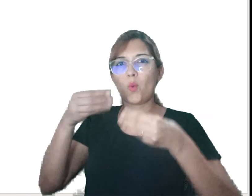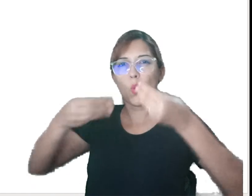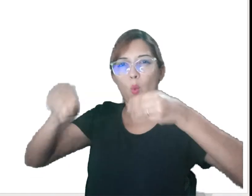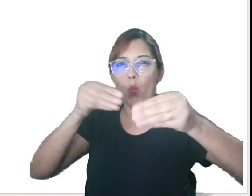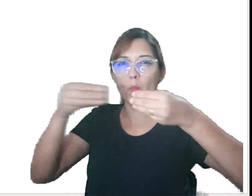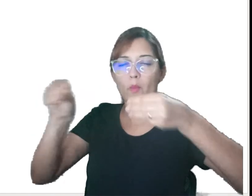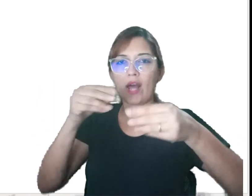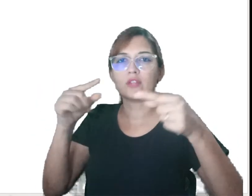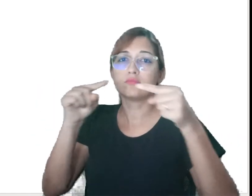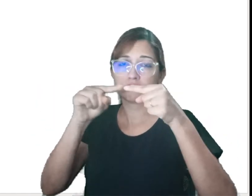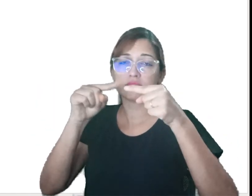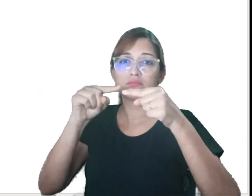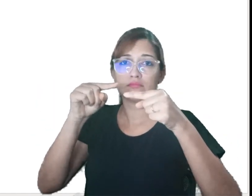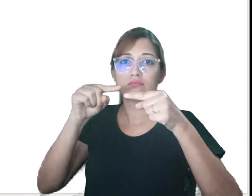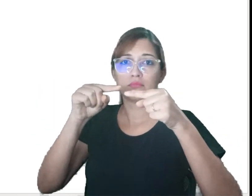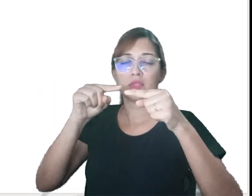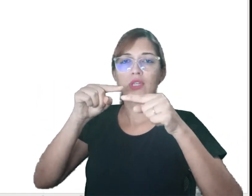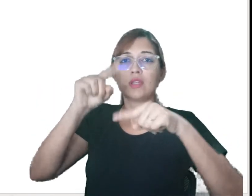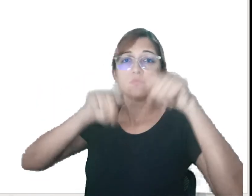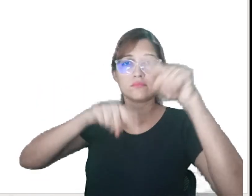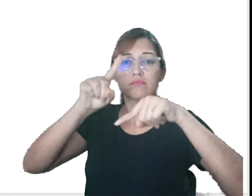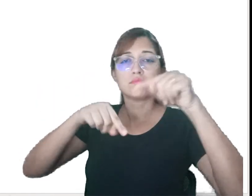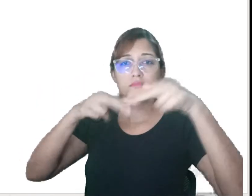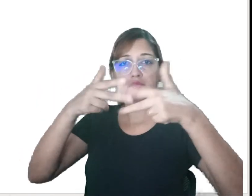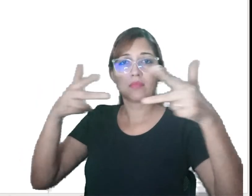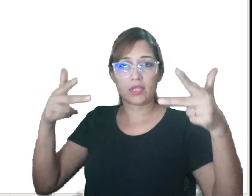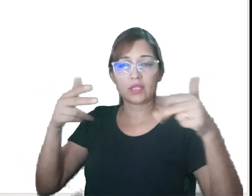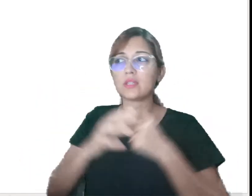Então, o plástico é o material do qual o copo é feito.